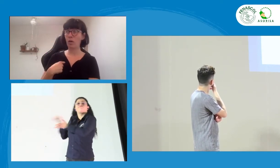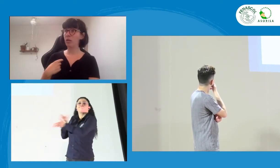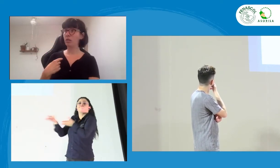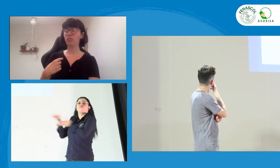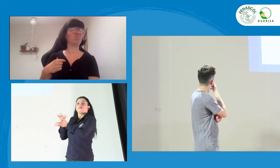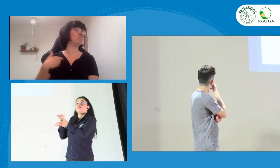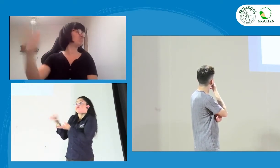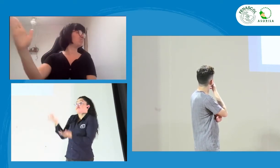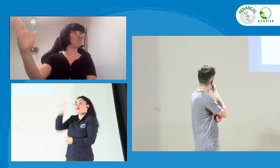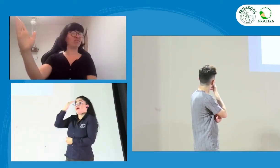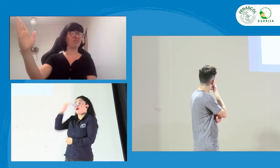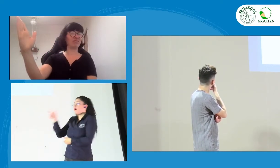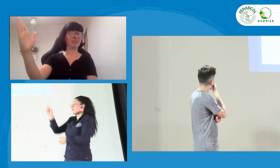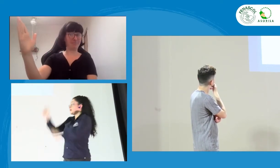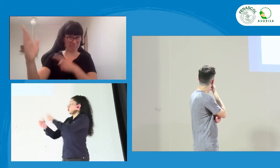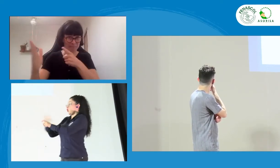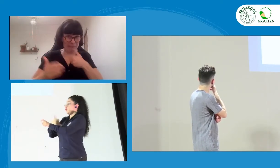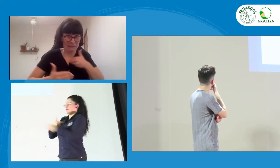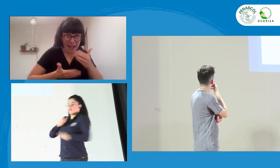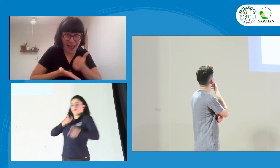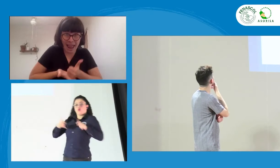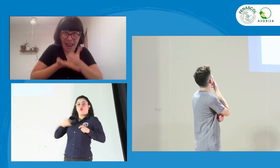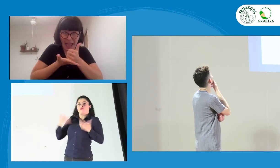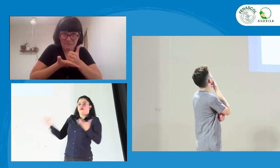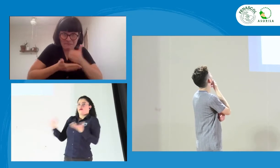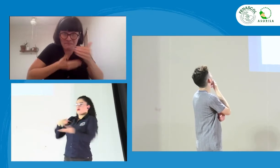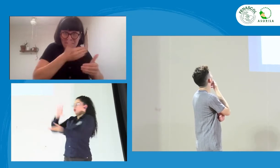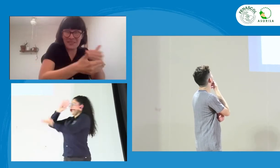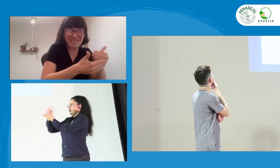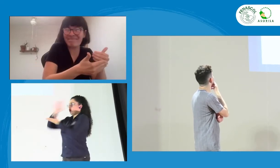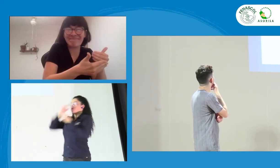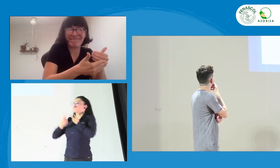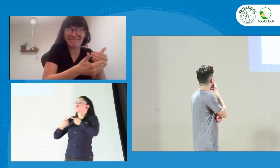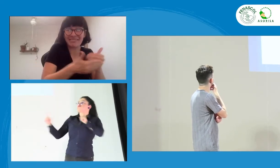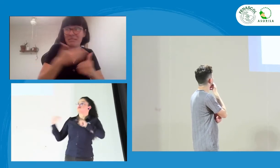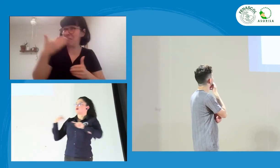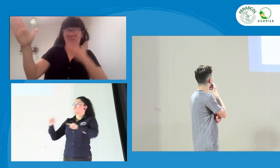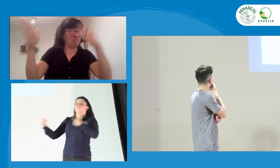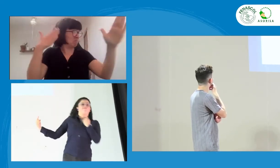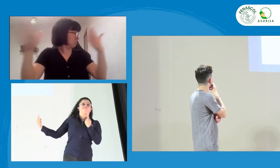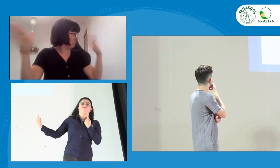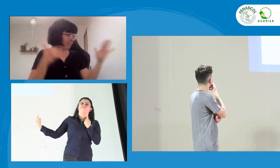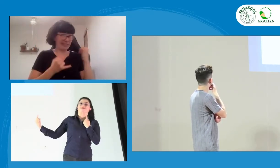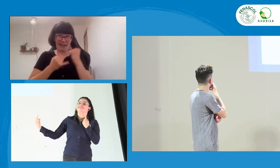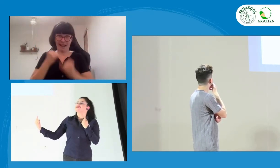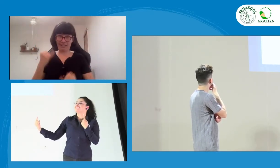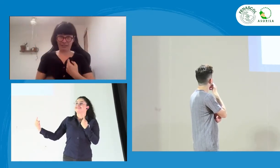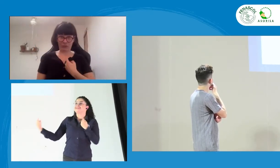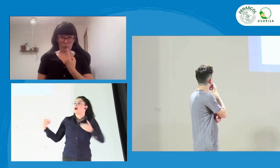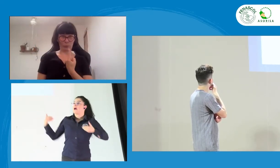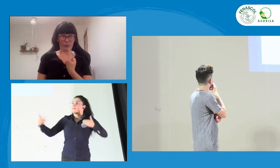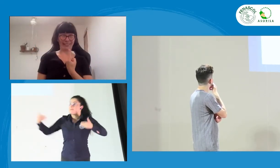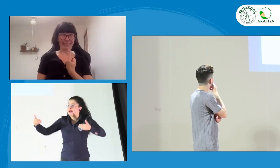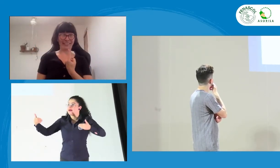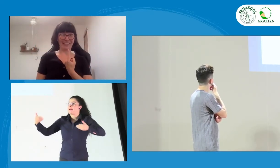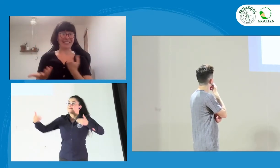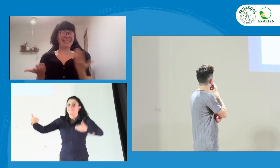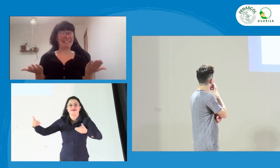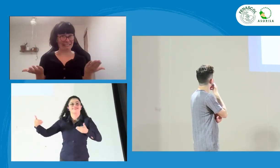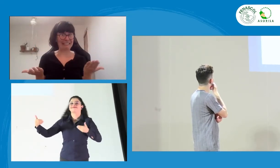si el otro tiene una opinión diferente a la mía, pues simplemente no puedo decir, pues no le presto atención. Porque eso no va a ayudar en nada. El que cada uno